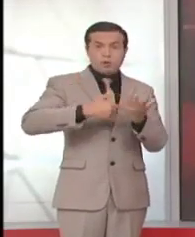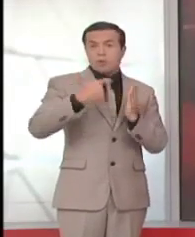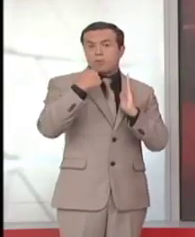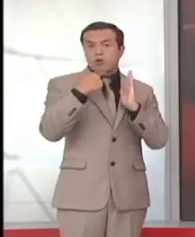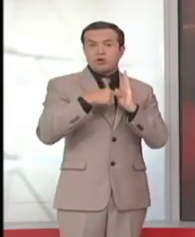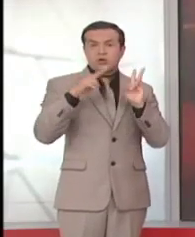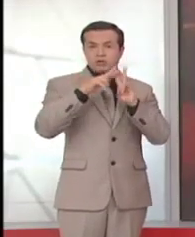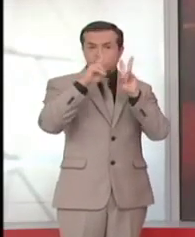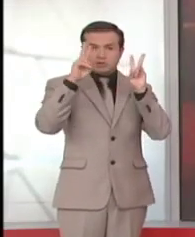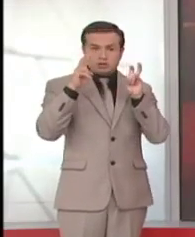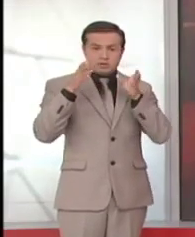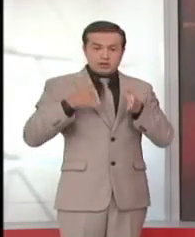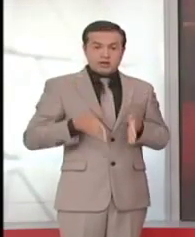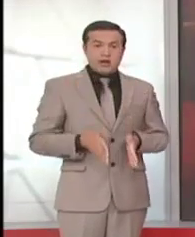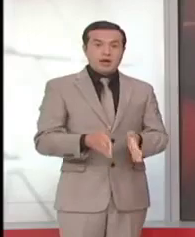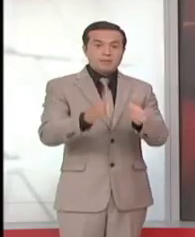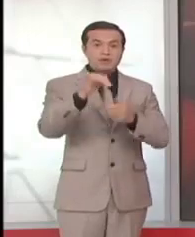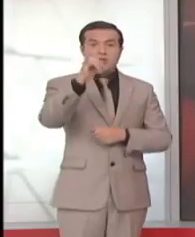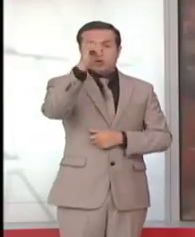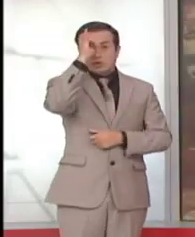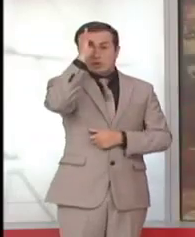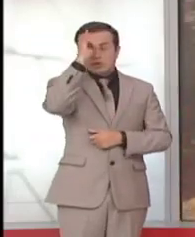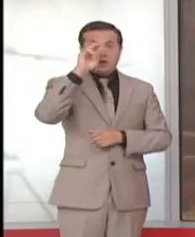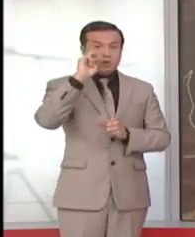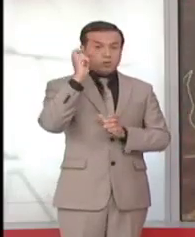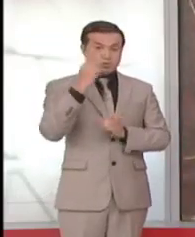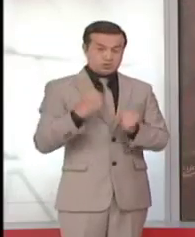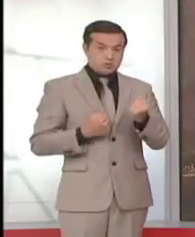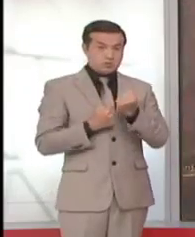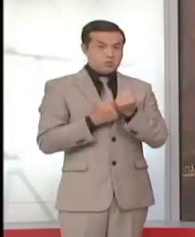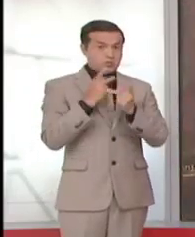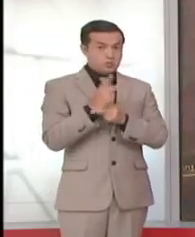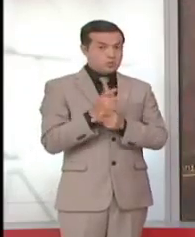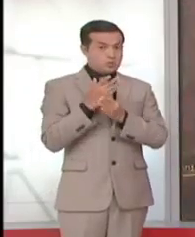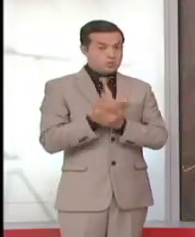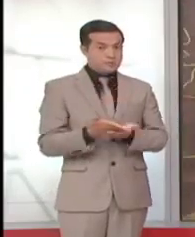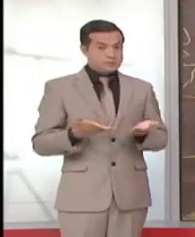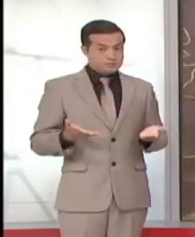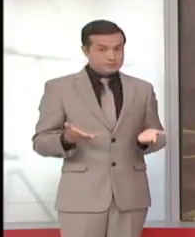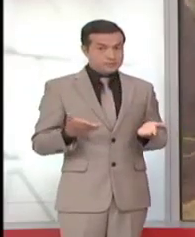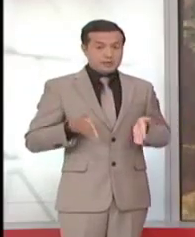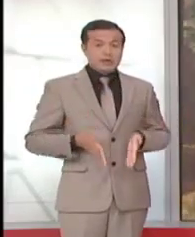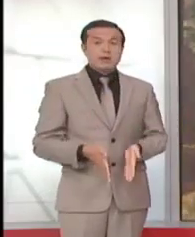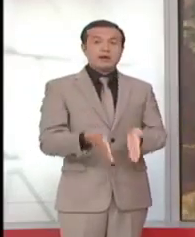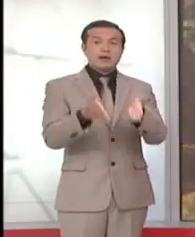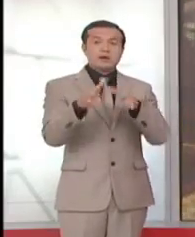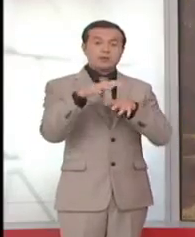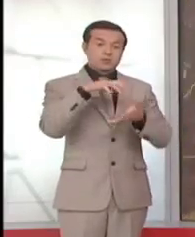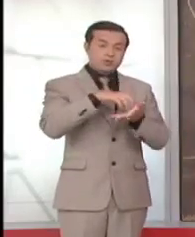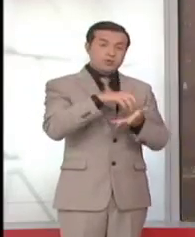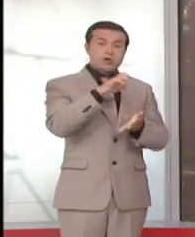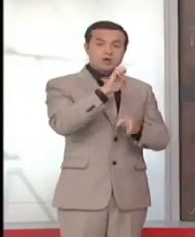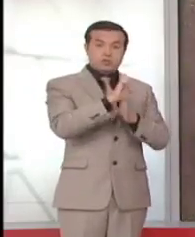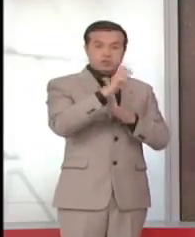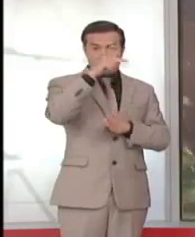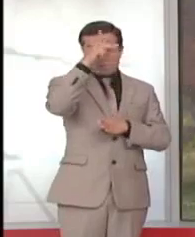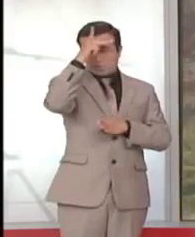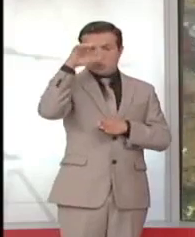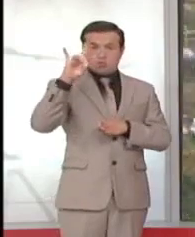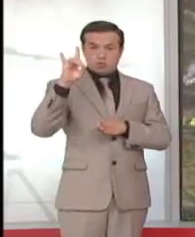explotación del Camino de los Incas en el ámbito turístico y conservacionista. Camino que atraviesa Ecuador, Perú y parte de Bolivia. Que se